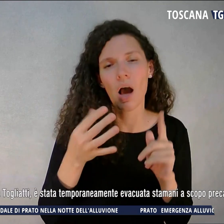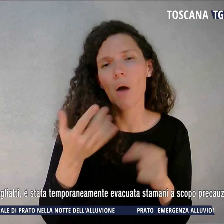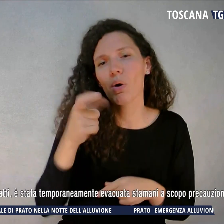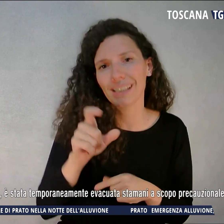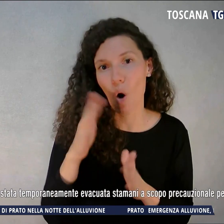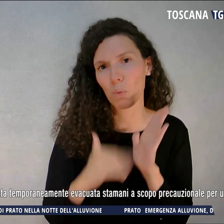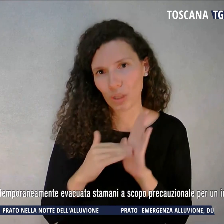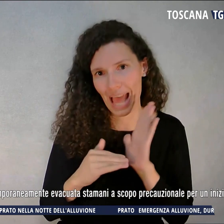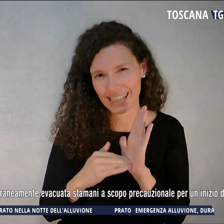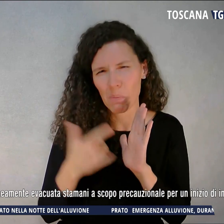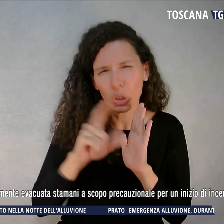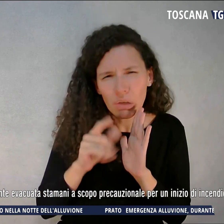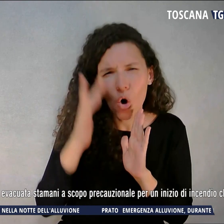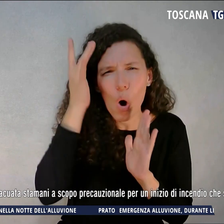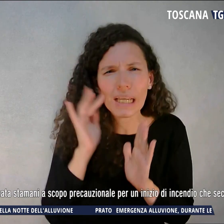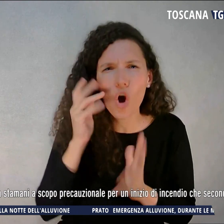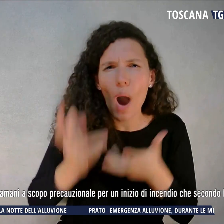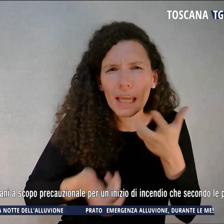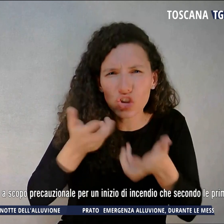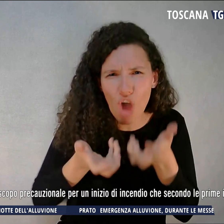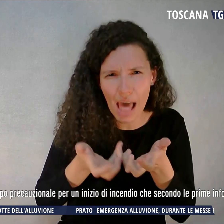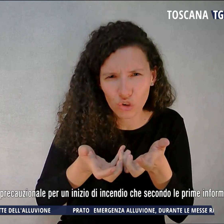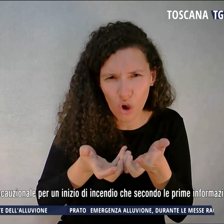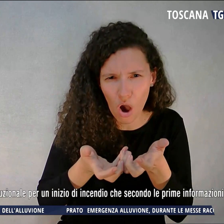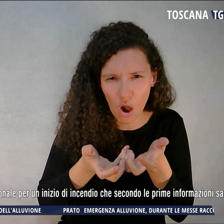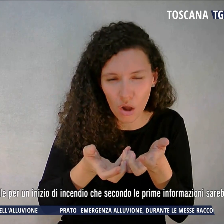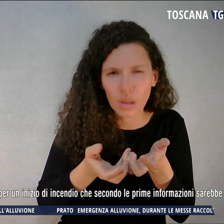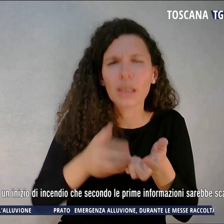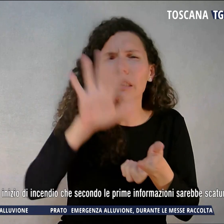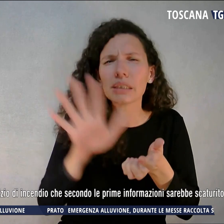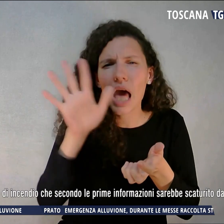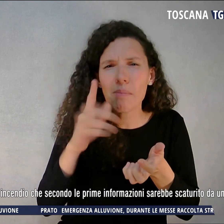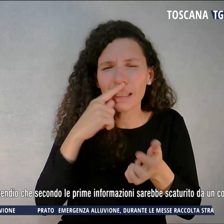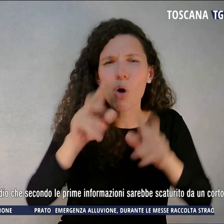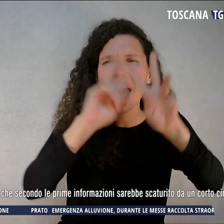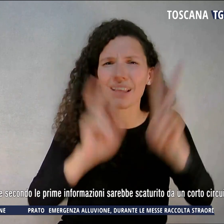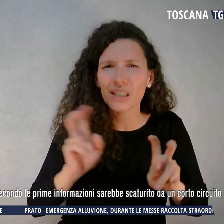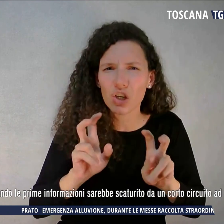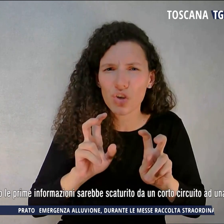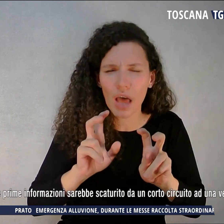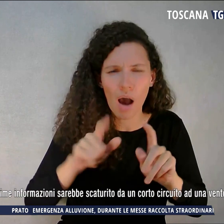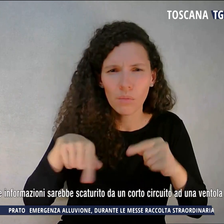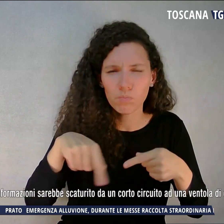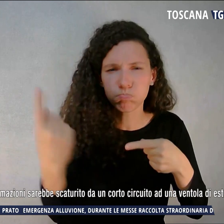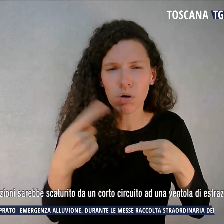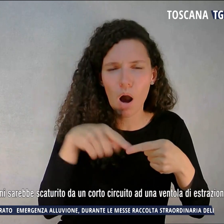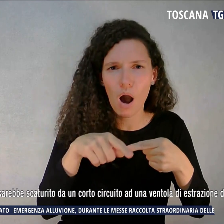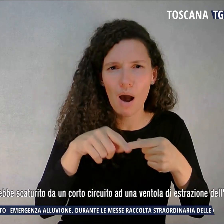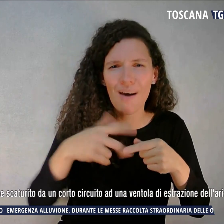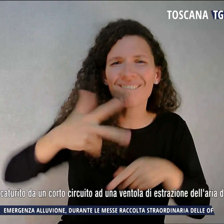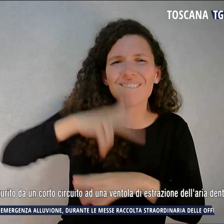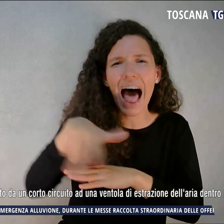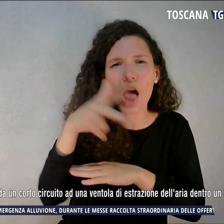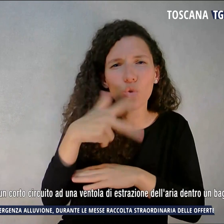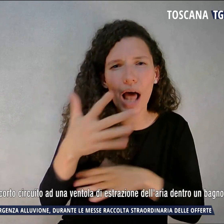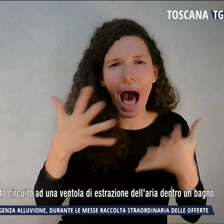di incendio che, secondo le prime informazioni, sarebbe scaturito da un cortocircuito ad una ventola di estrazione dell'aria dentro un